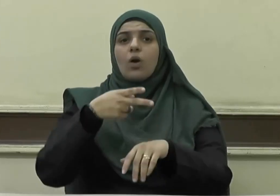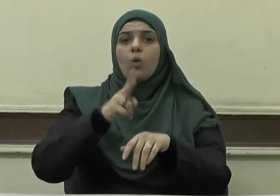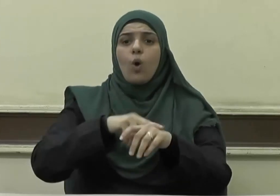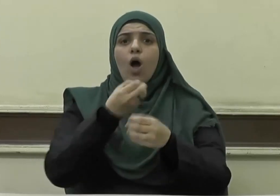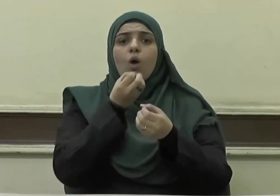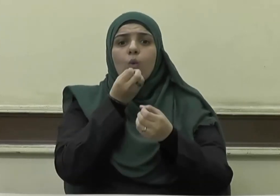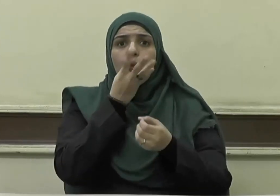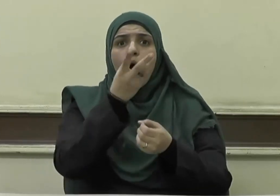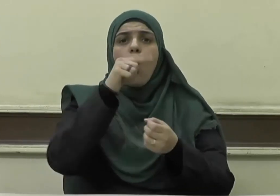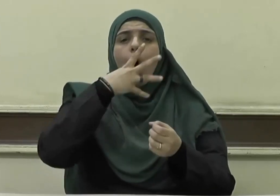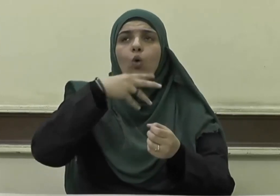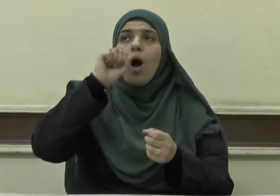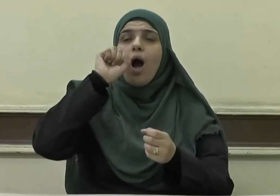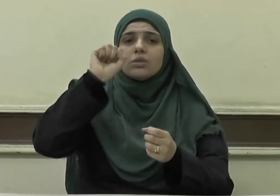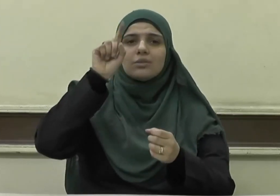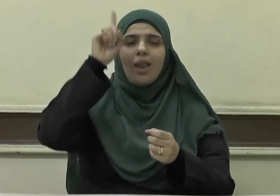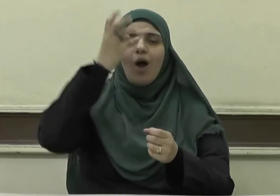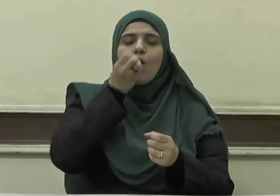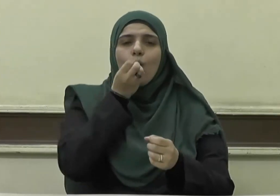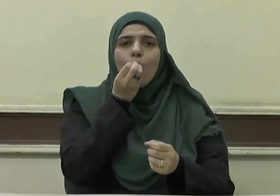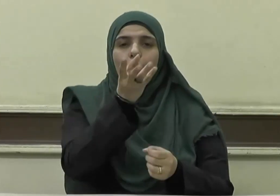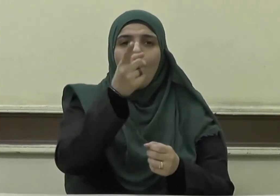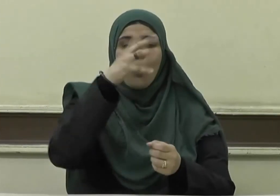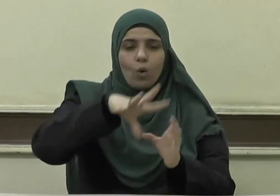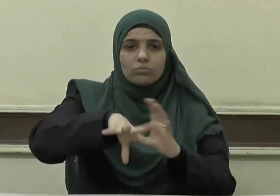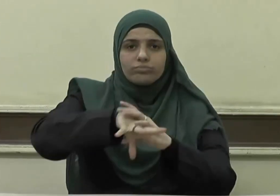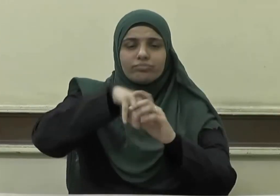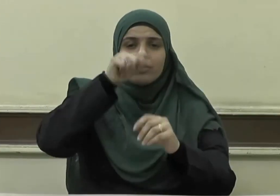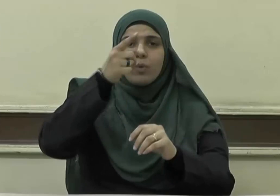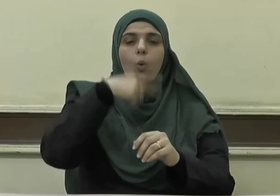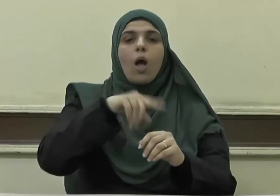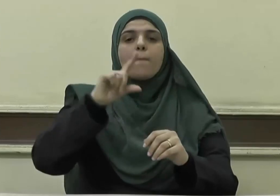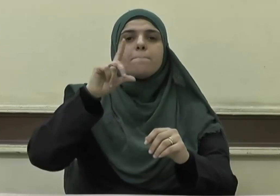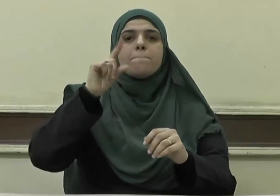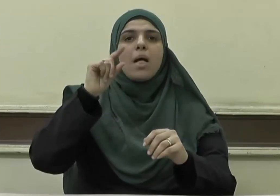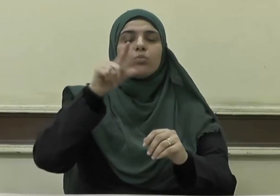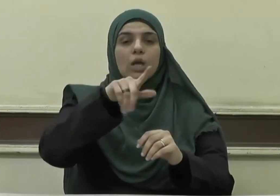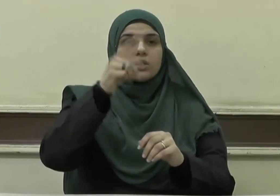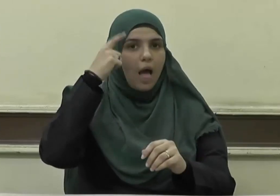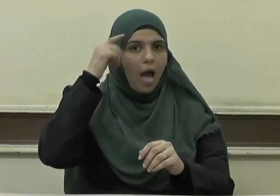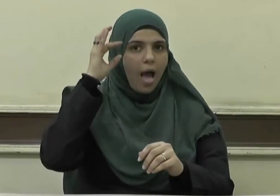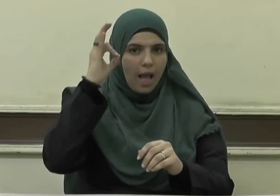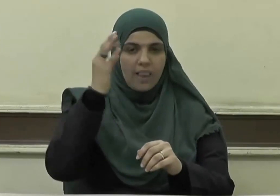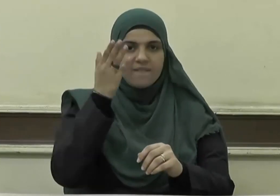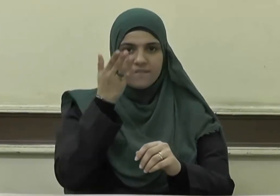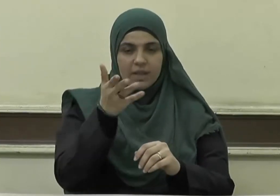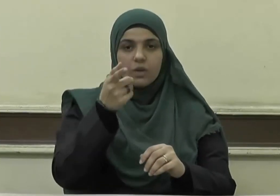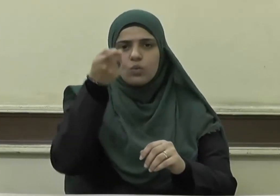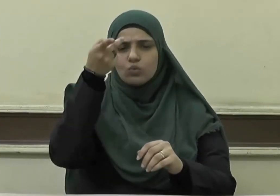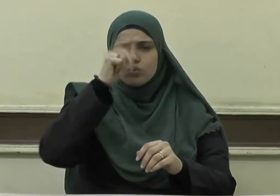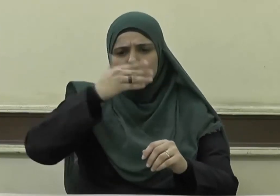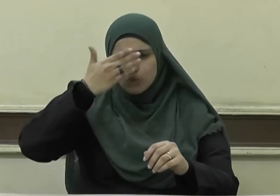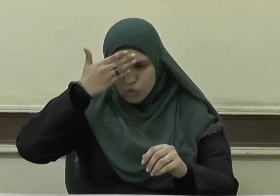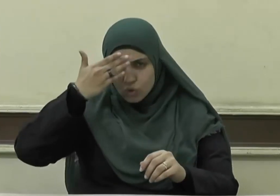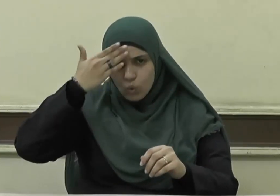فيه من روحه وميزه بالعقل وأسجد له ملائكته